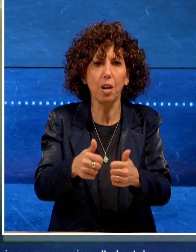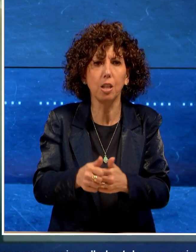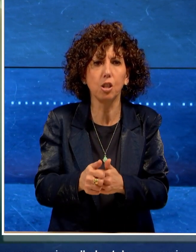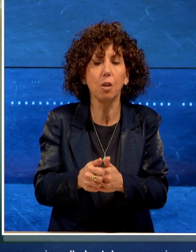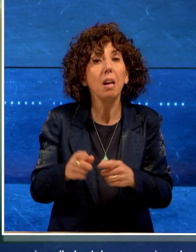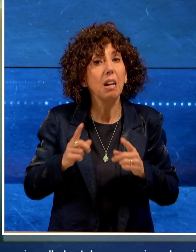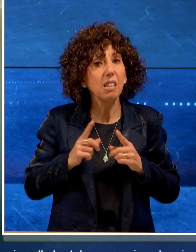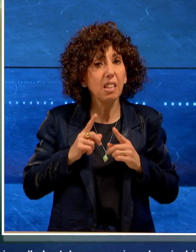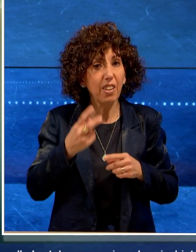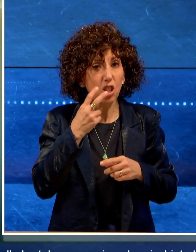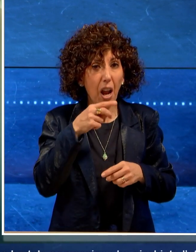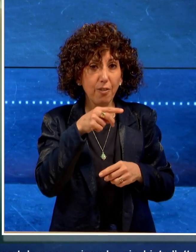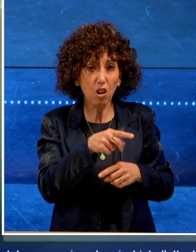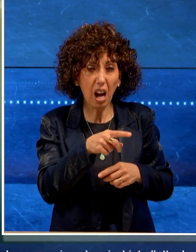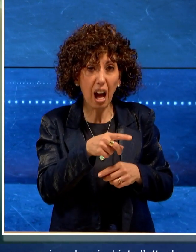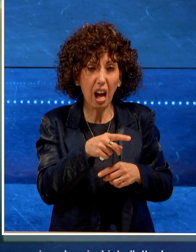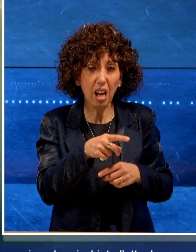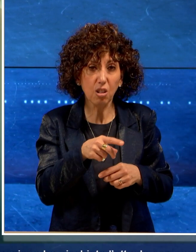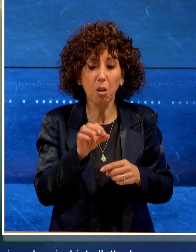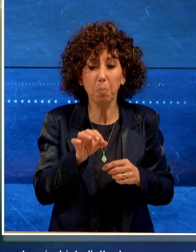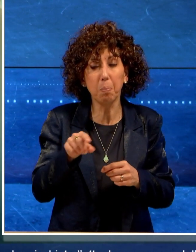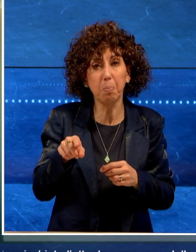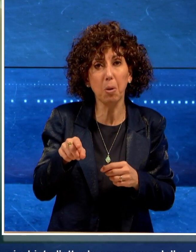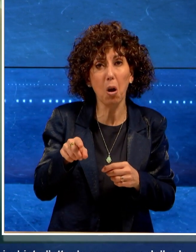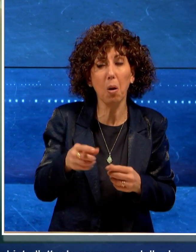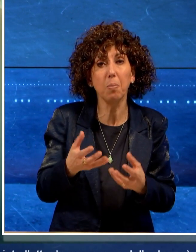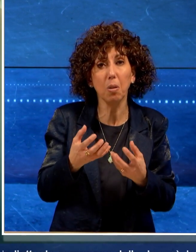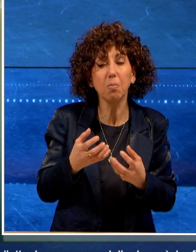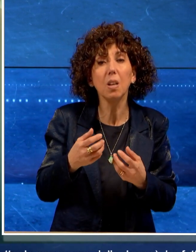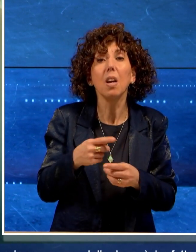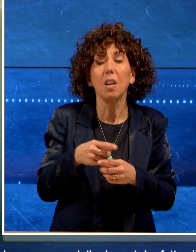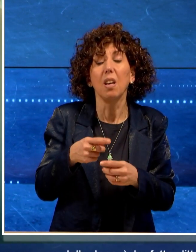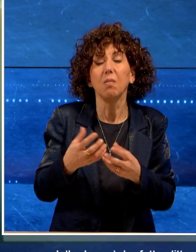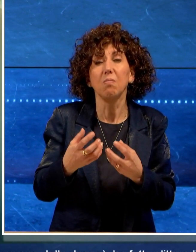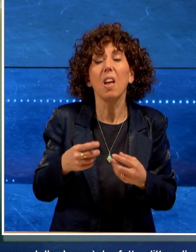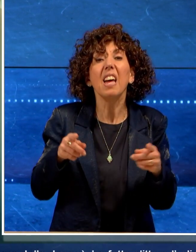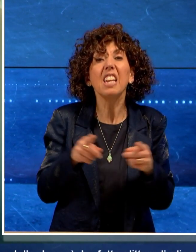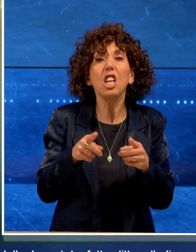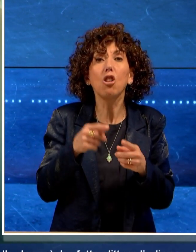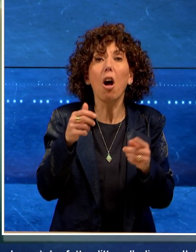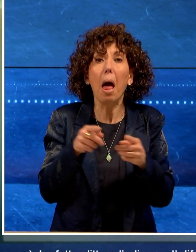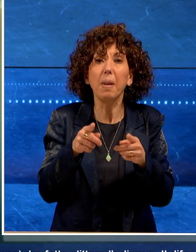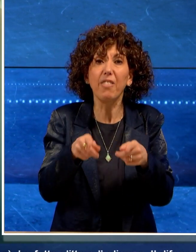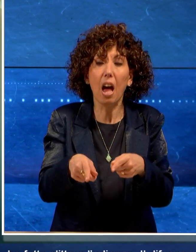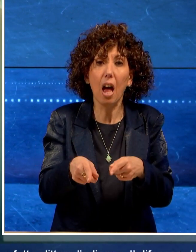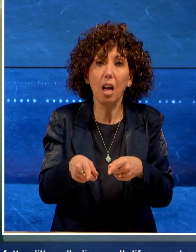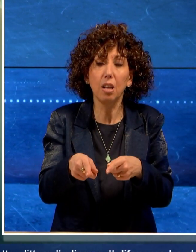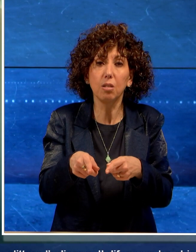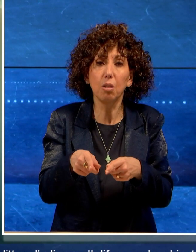Il difensore ha chiesto e ottenuto per il suo assistito l'ammissione a rito abbreviato